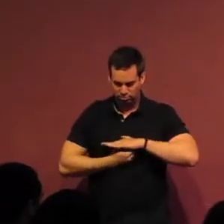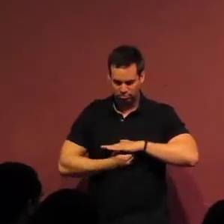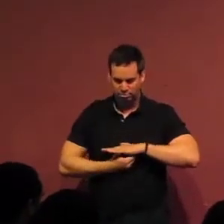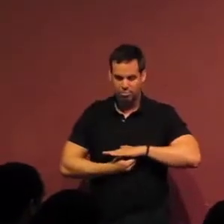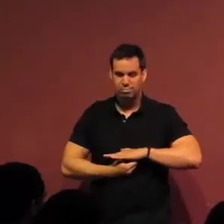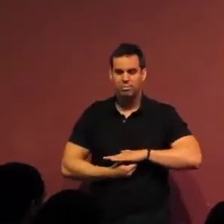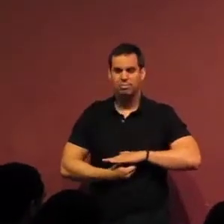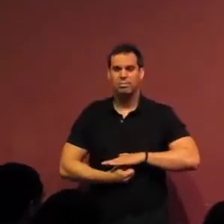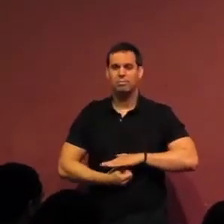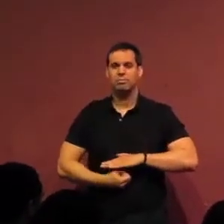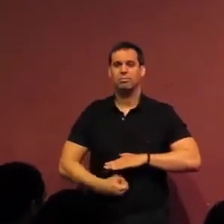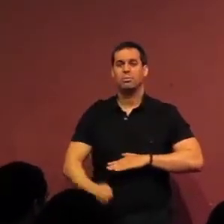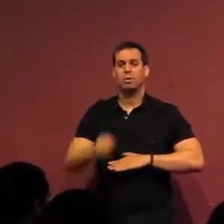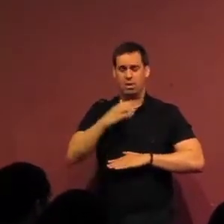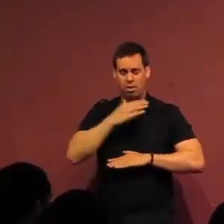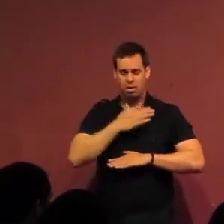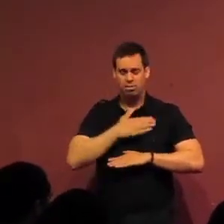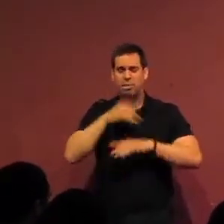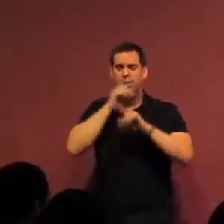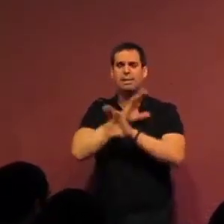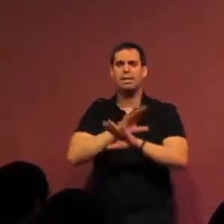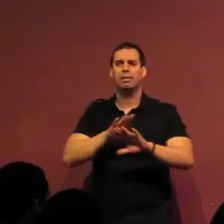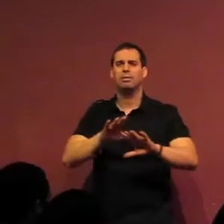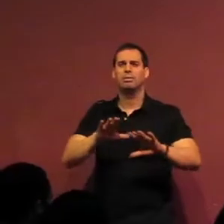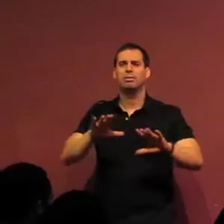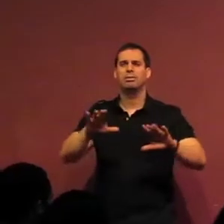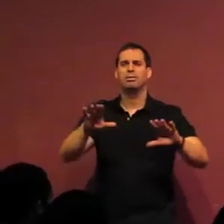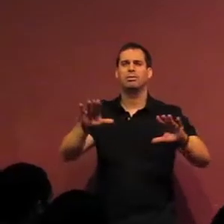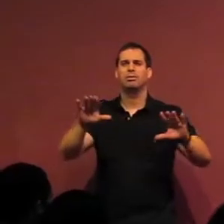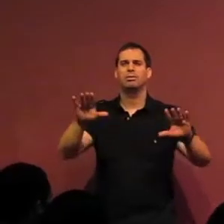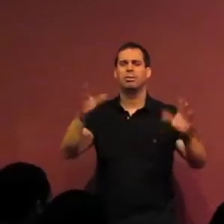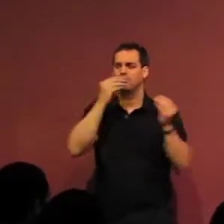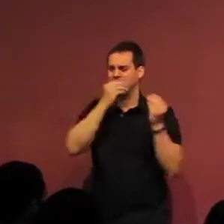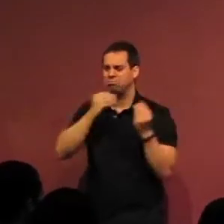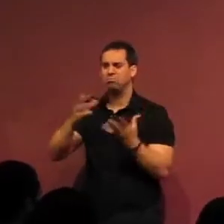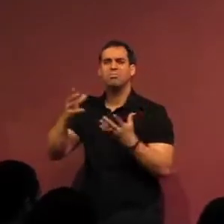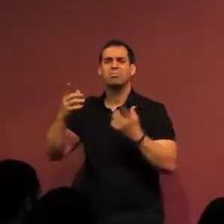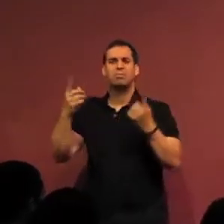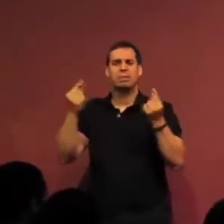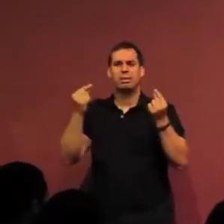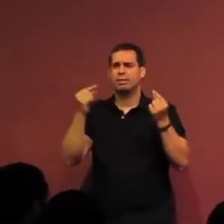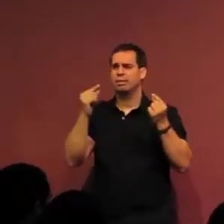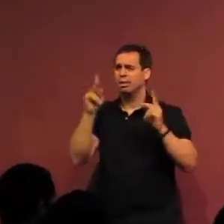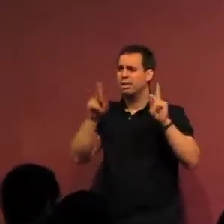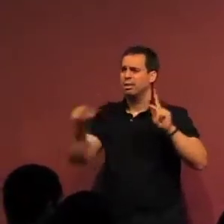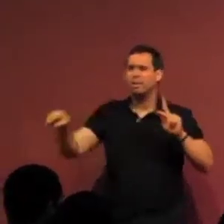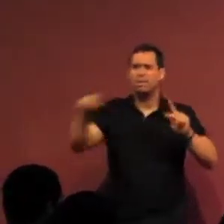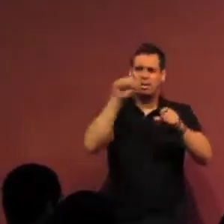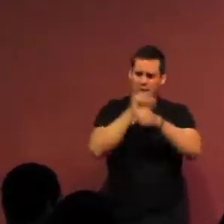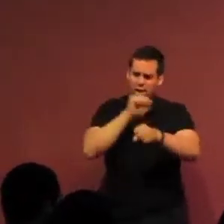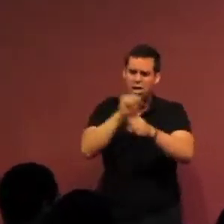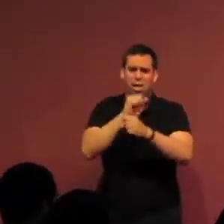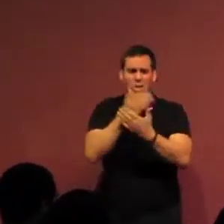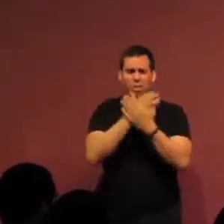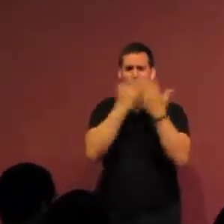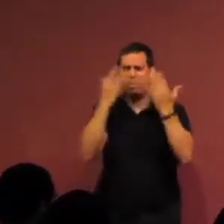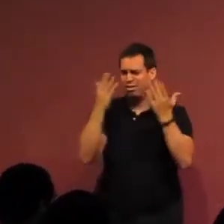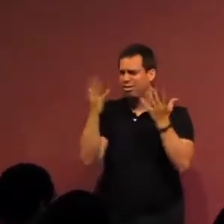creyeron en mi silencio Que cosa fuera, que cosa fuera